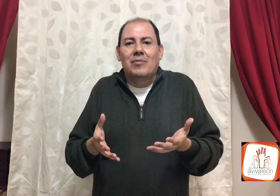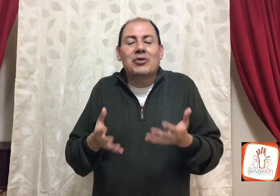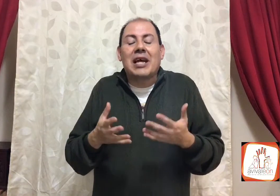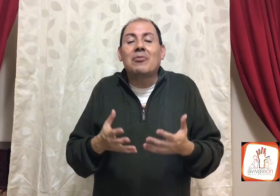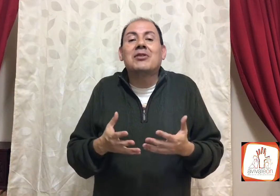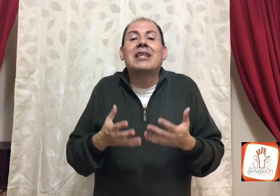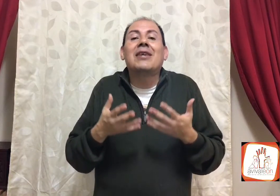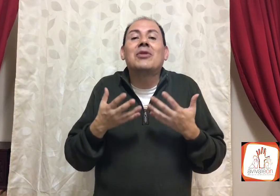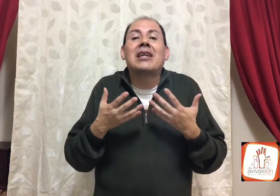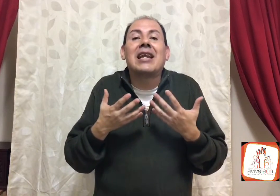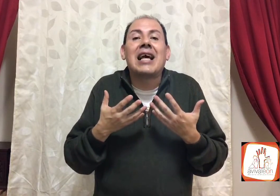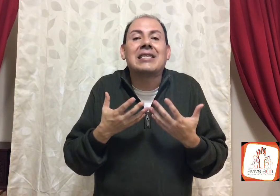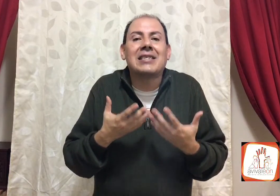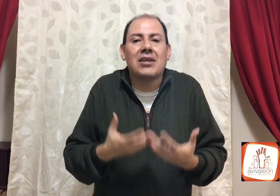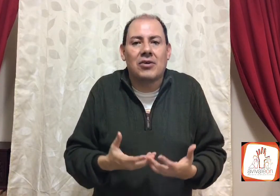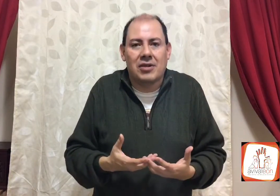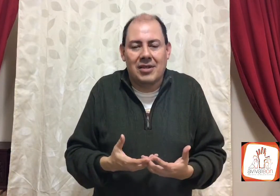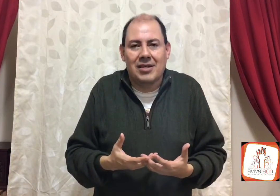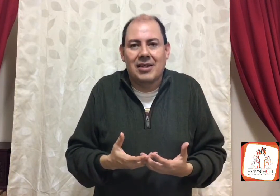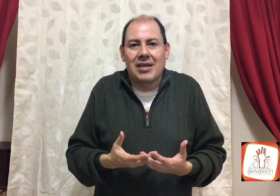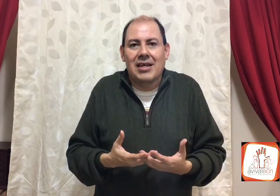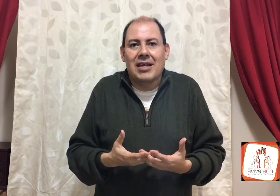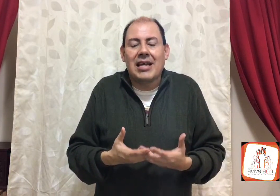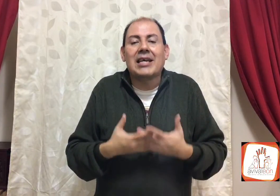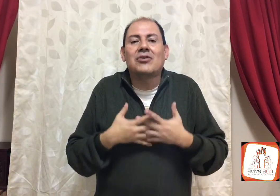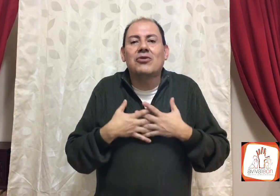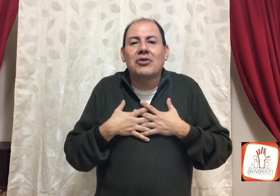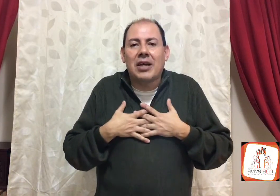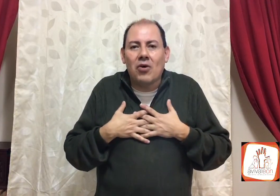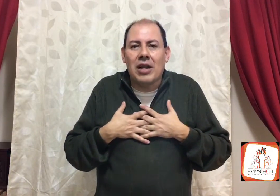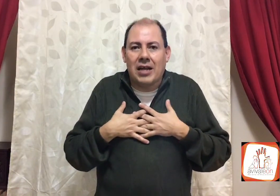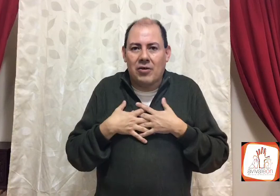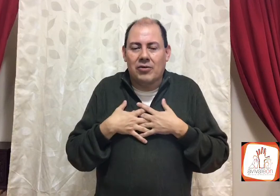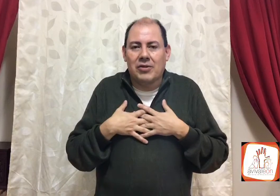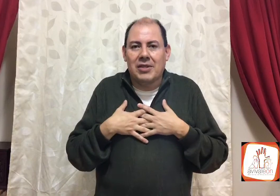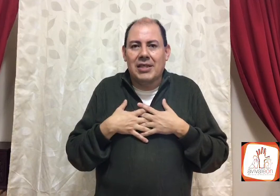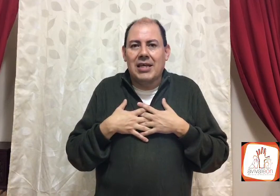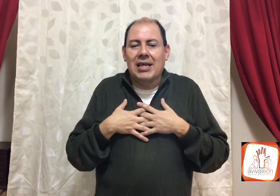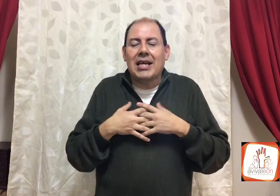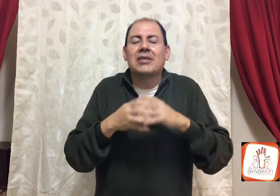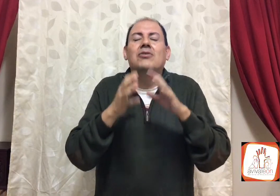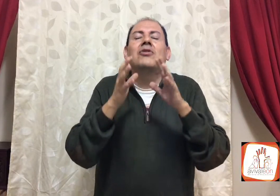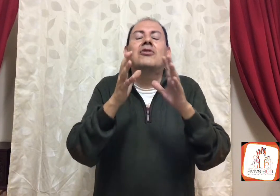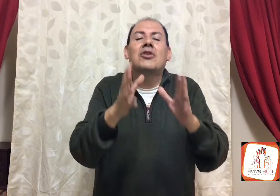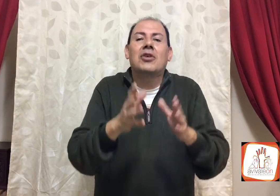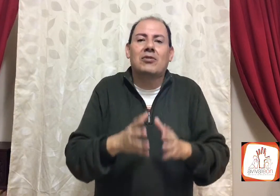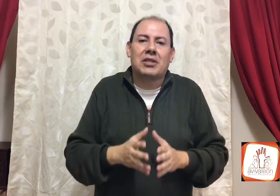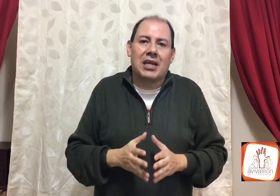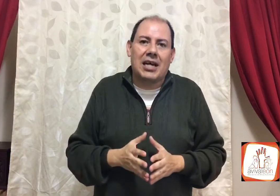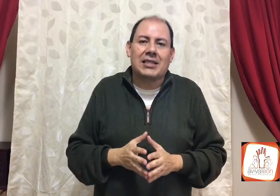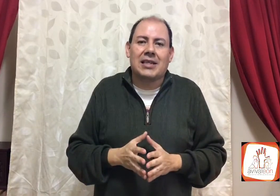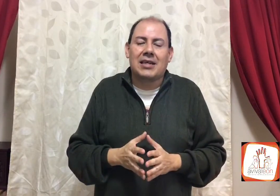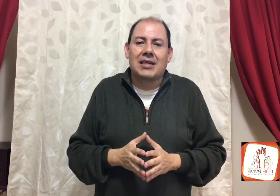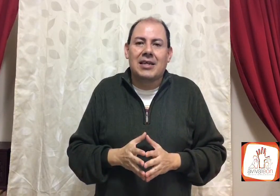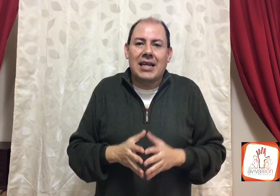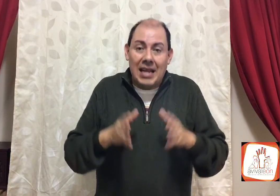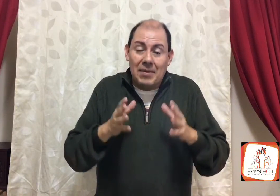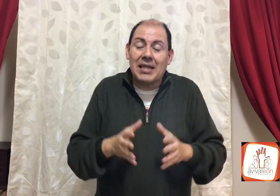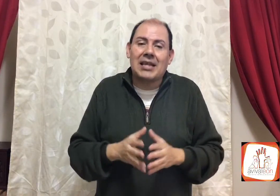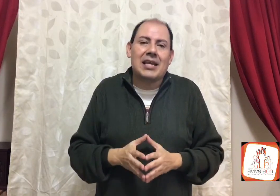buscamos tener, una relación, que Jesús, nos dejó en la cruz, que Jesús, nos dio en nuestra casa, en la vida, el día